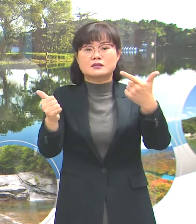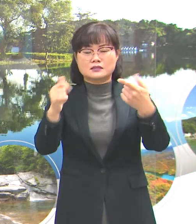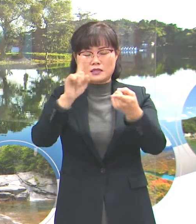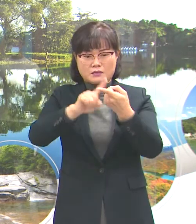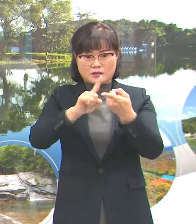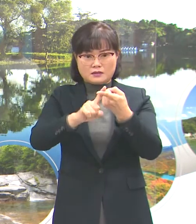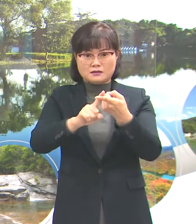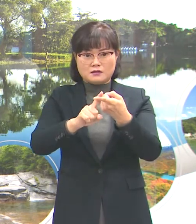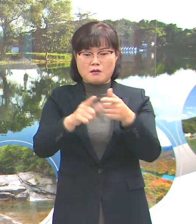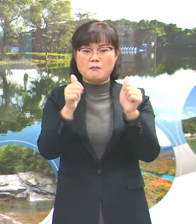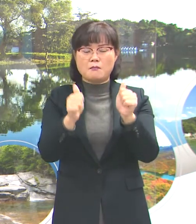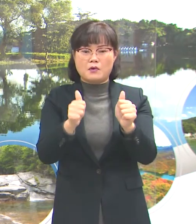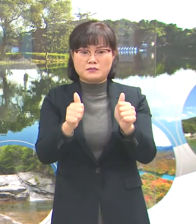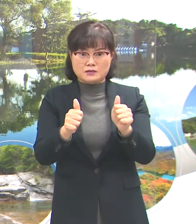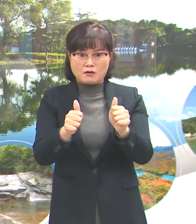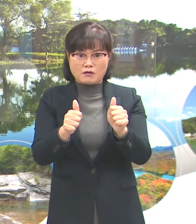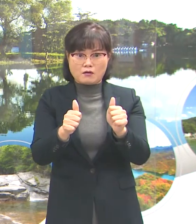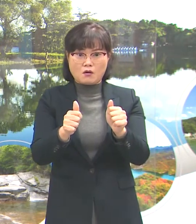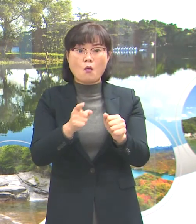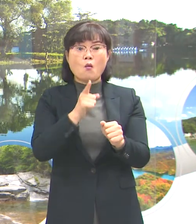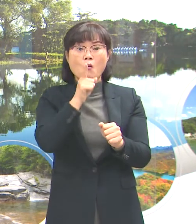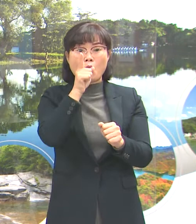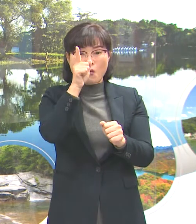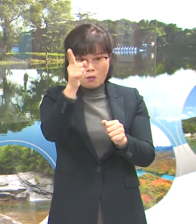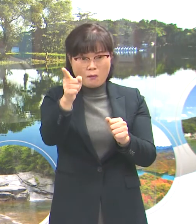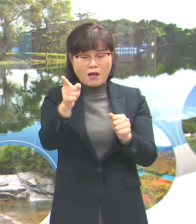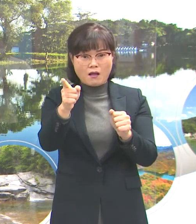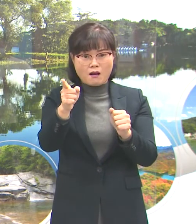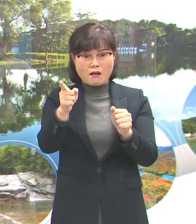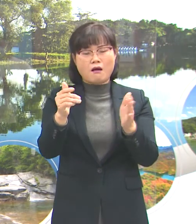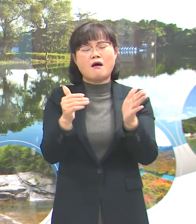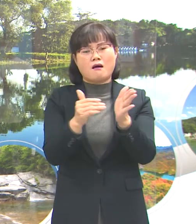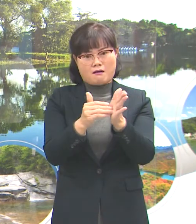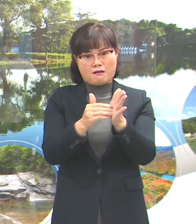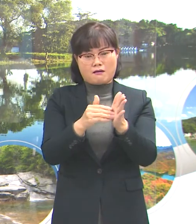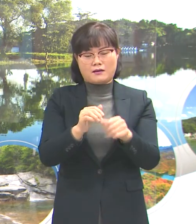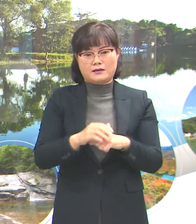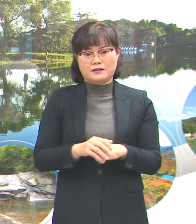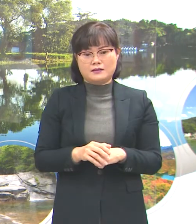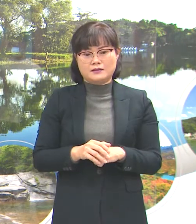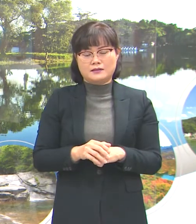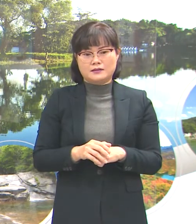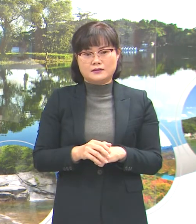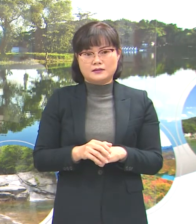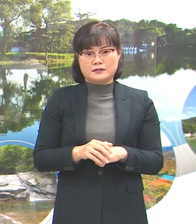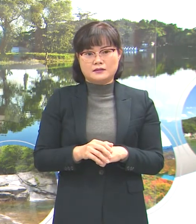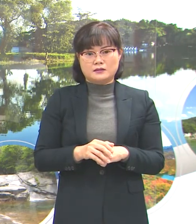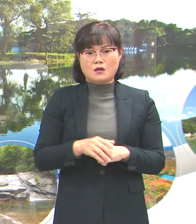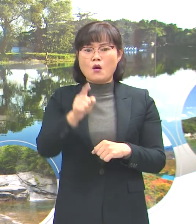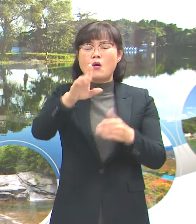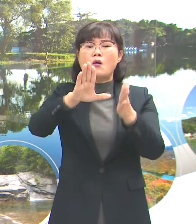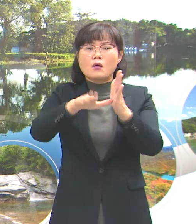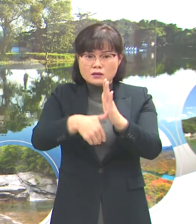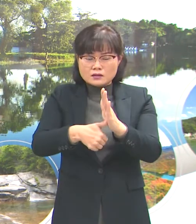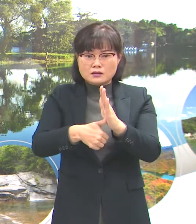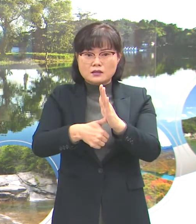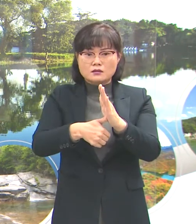대하여 법적 고발 조치를 실시한 바 있습니다. 당시에는